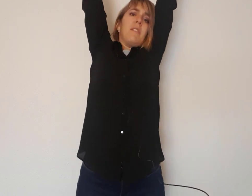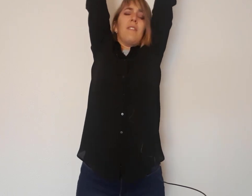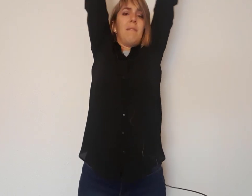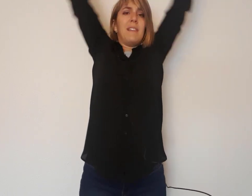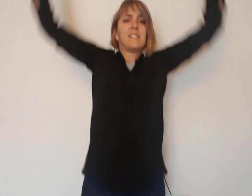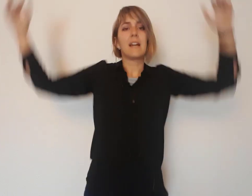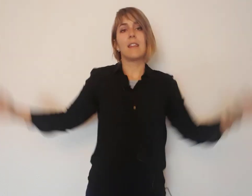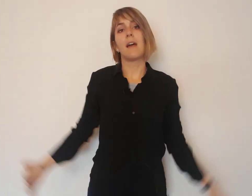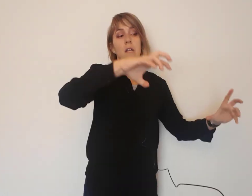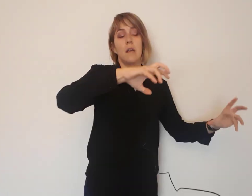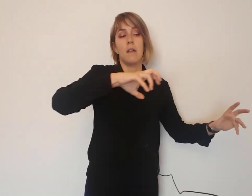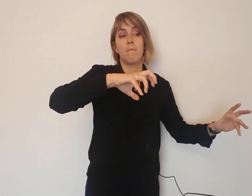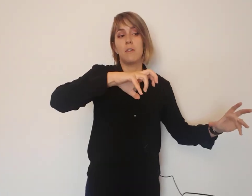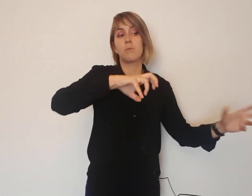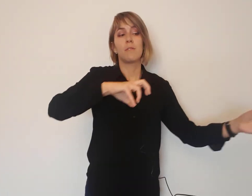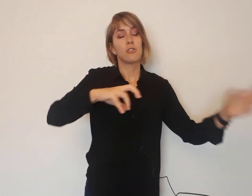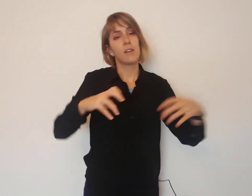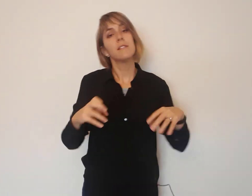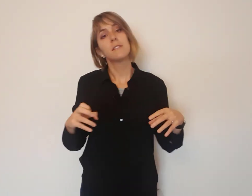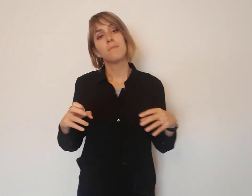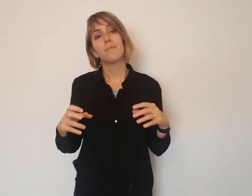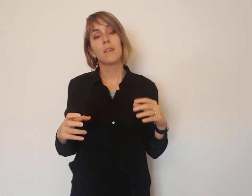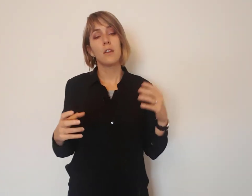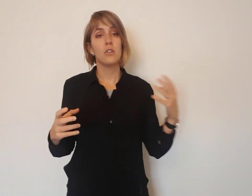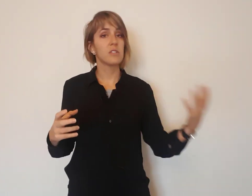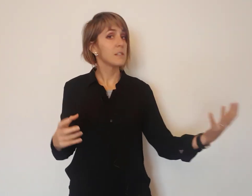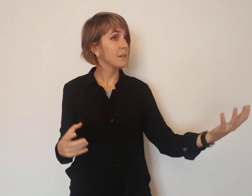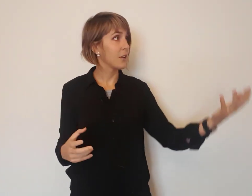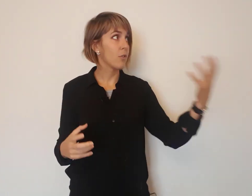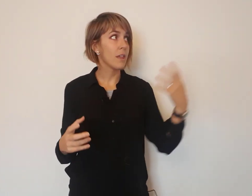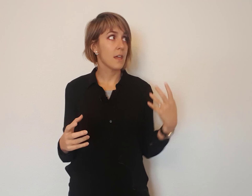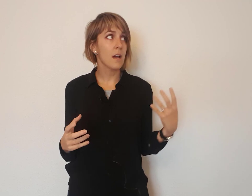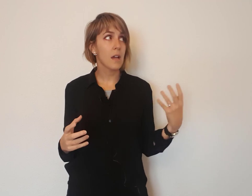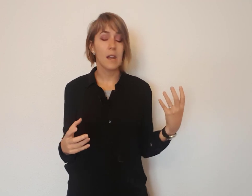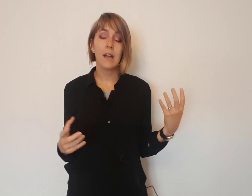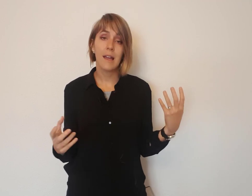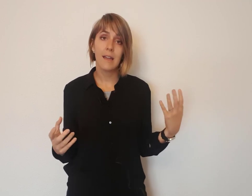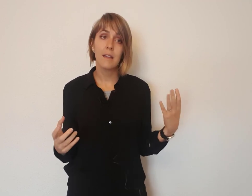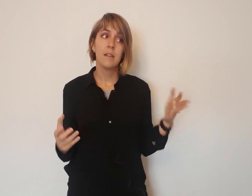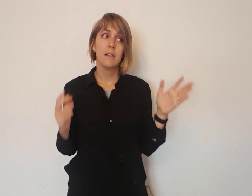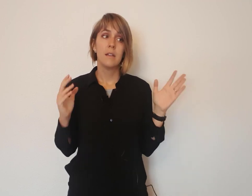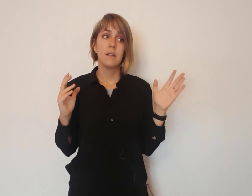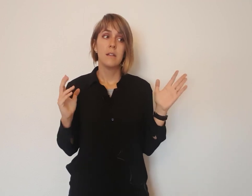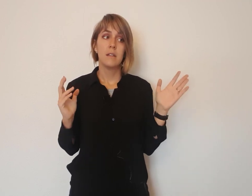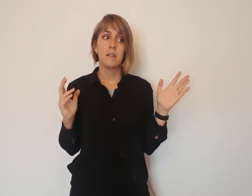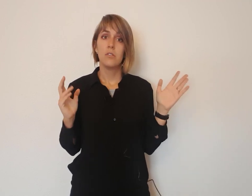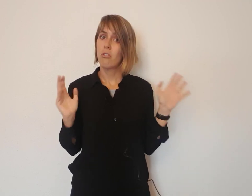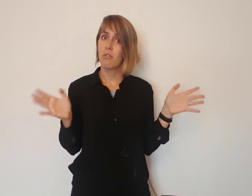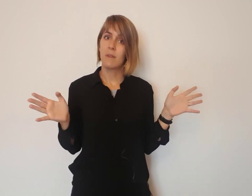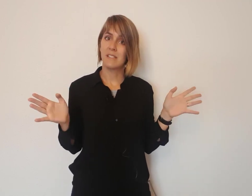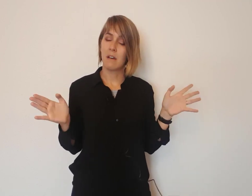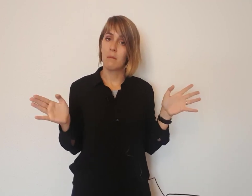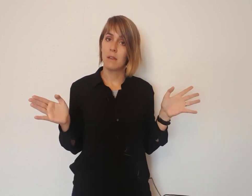vídeo, el nivel de exigencia. Los profesores nos transmitieron una idea que era que no dormir estaba bien.